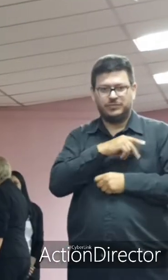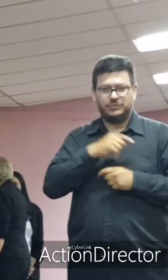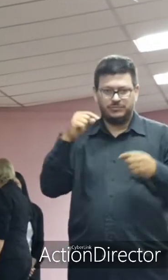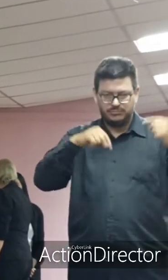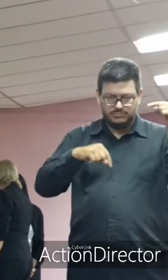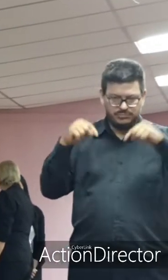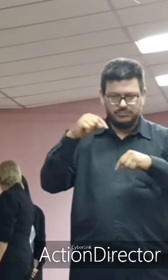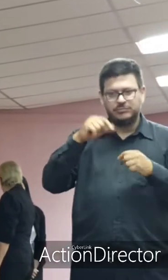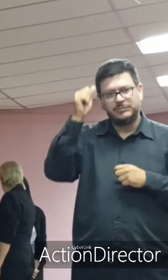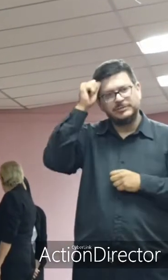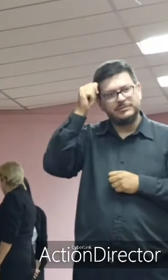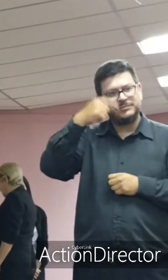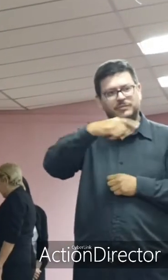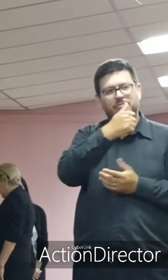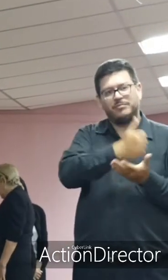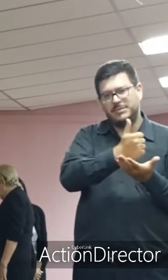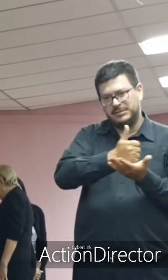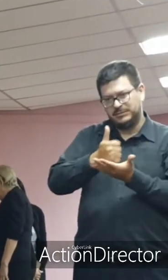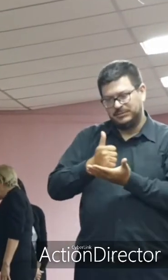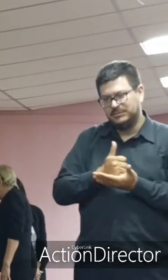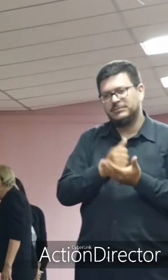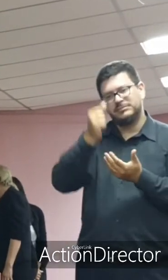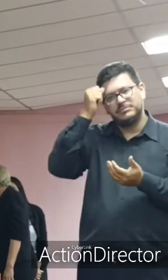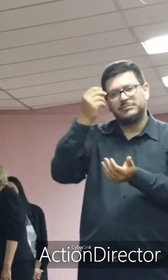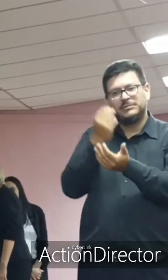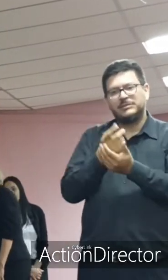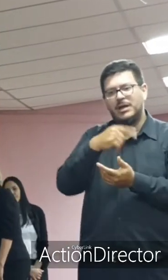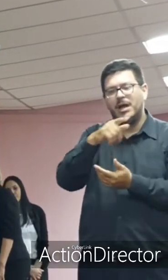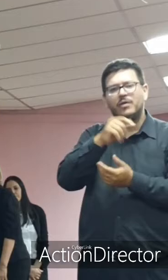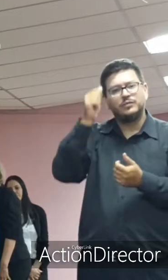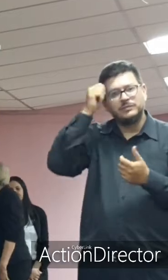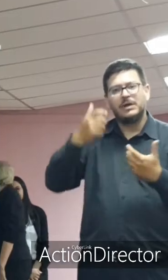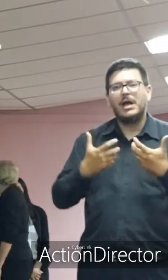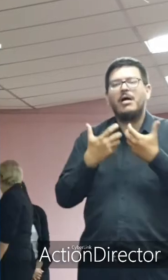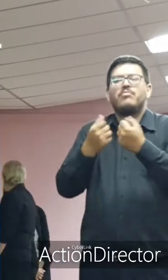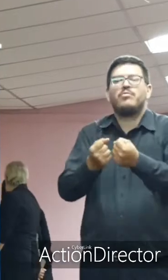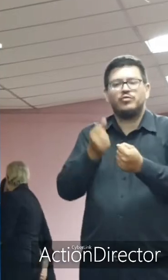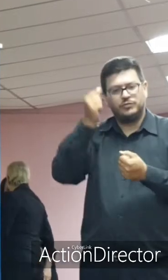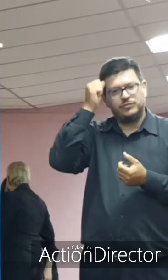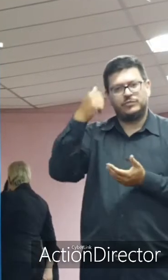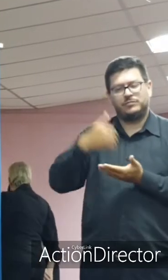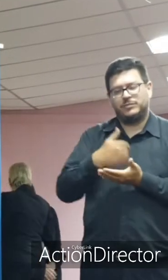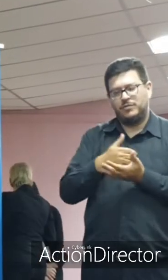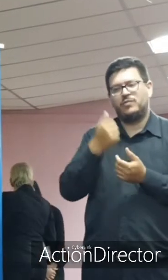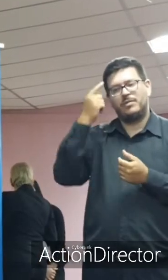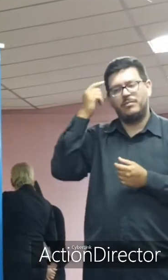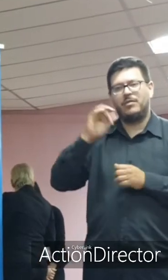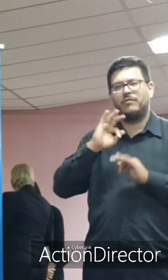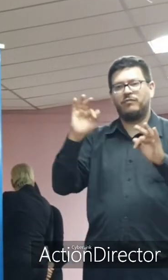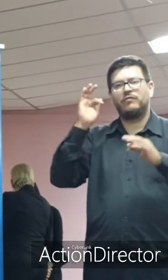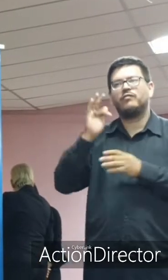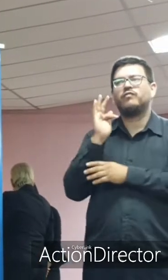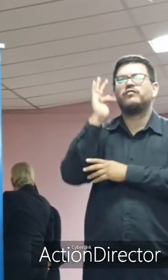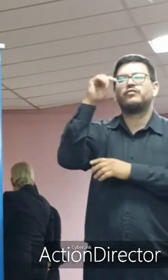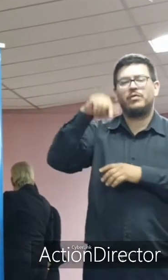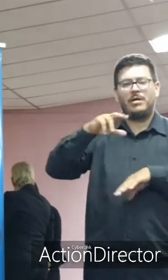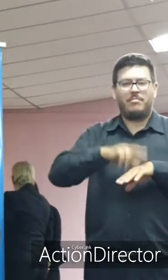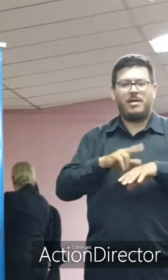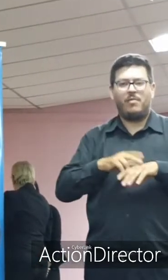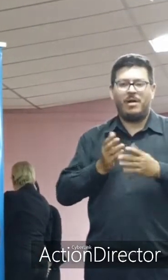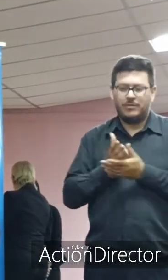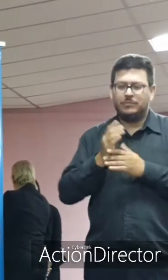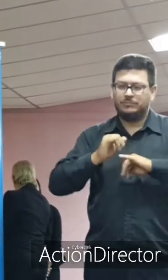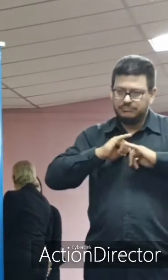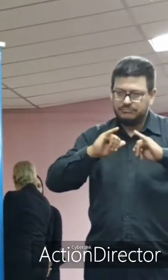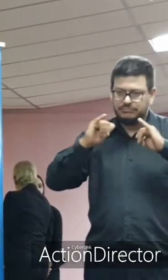quien de alguna u otra forma están apostando y ayudando a impulsar la investigación en Paraguay, así como